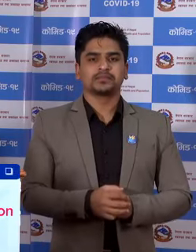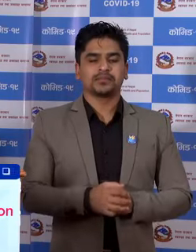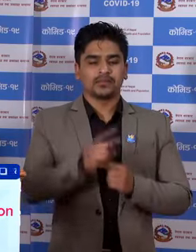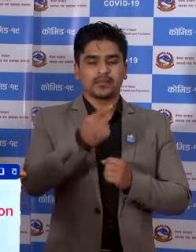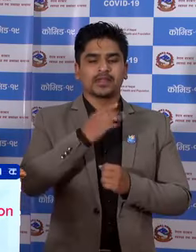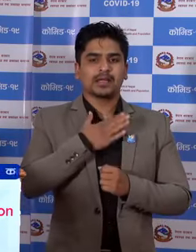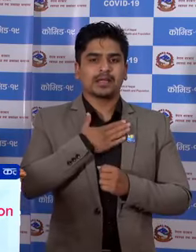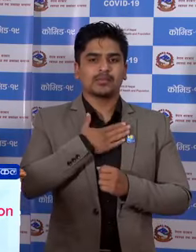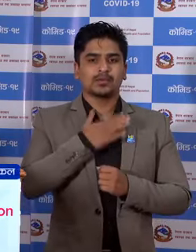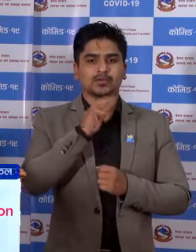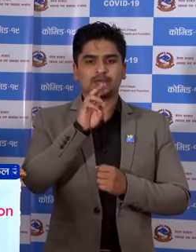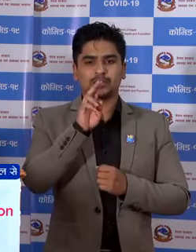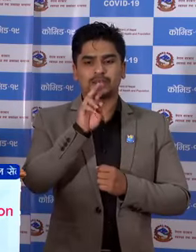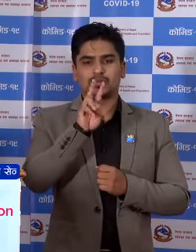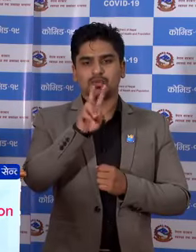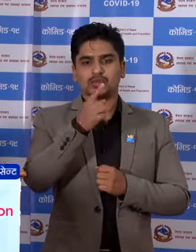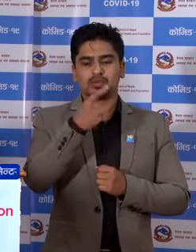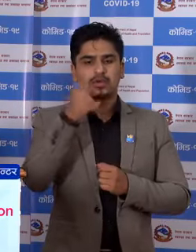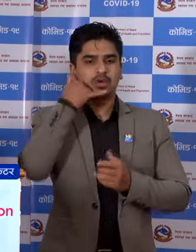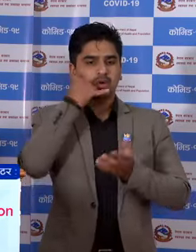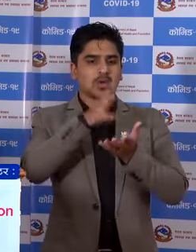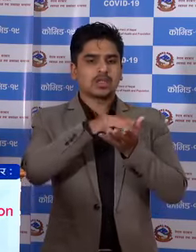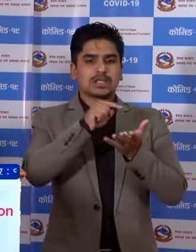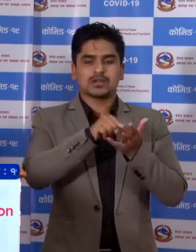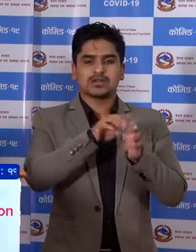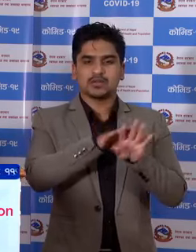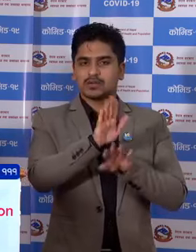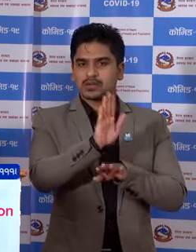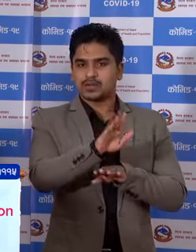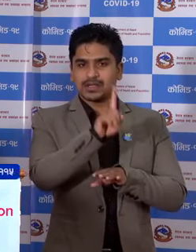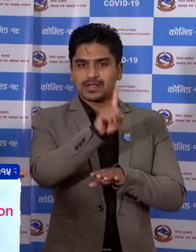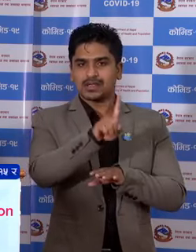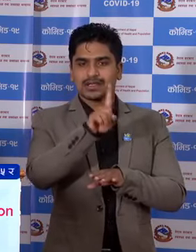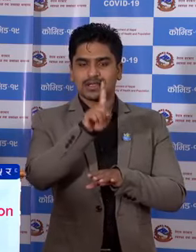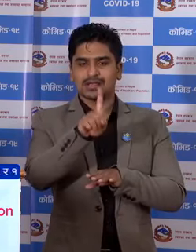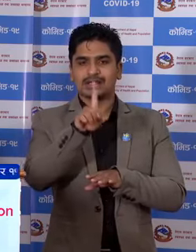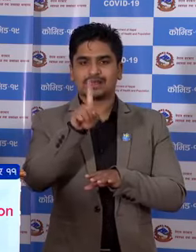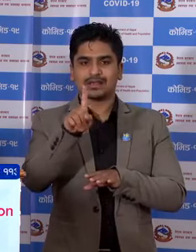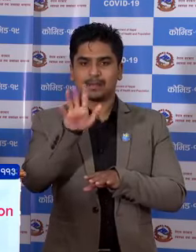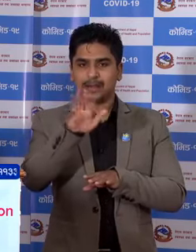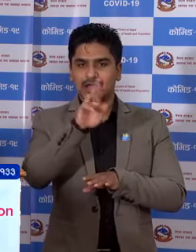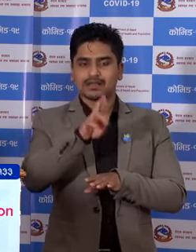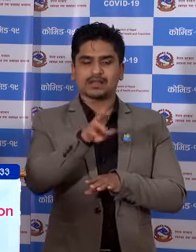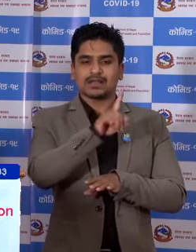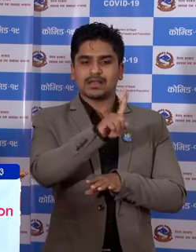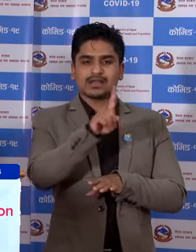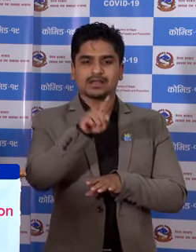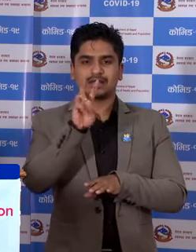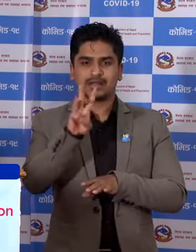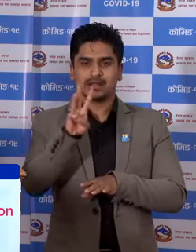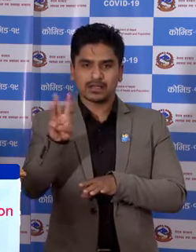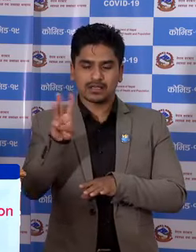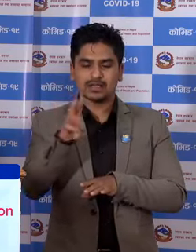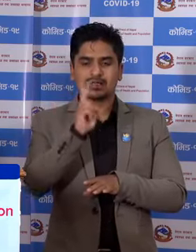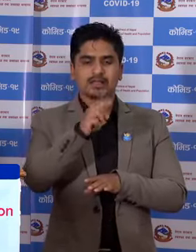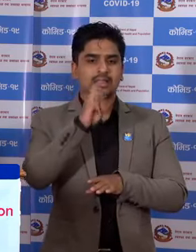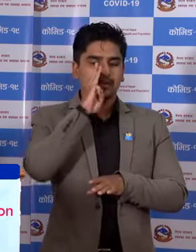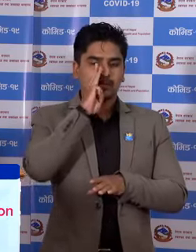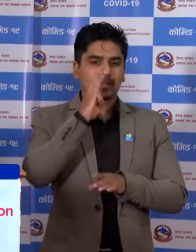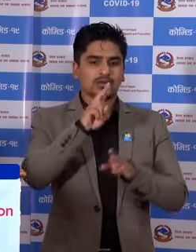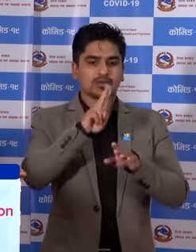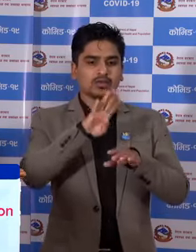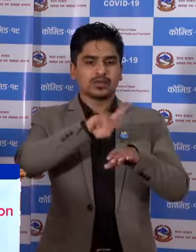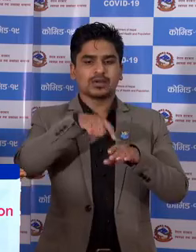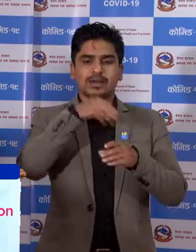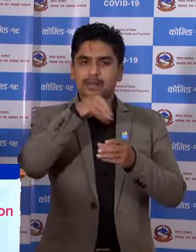हामरो दुई वक्ता कॉल सेंटर रुछन एगार से 15 र एगार से 33 तेस्मा गई